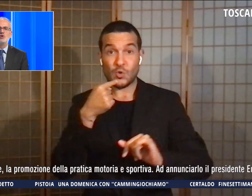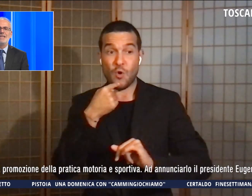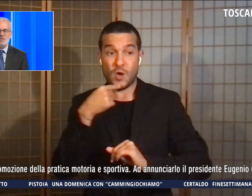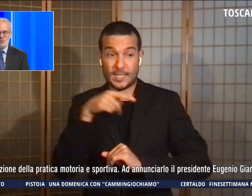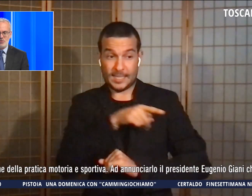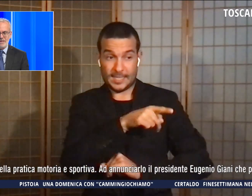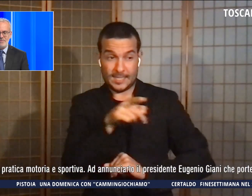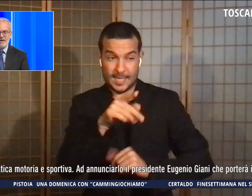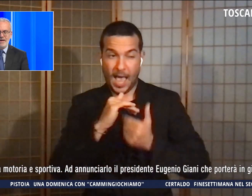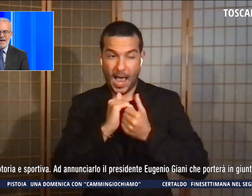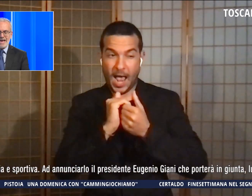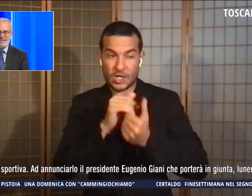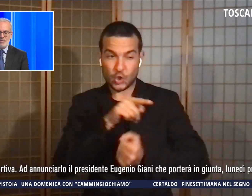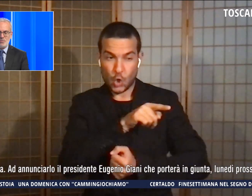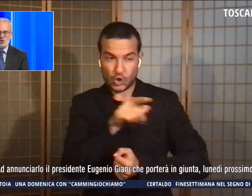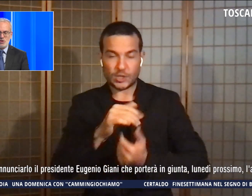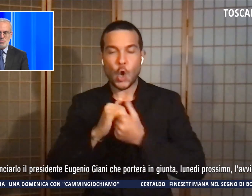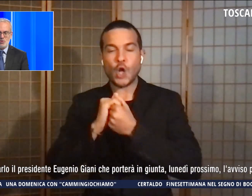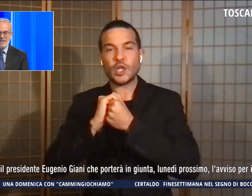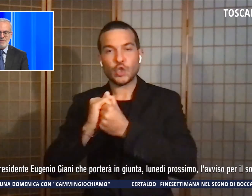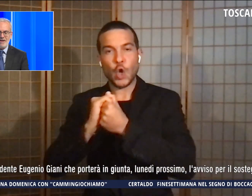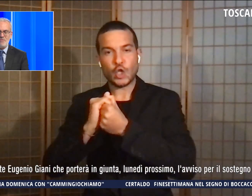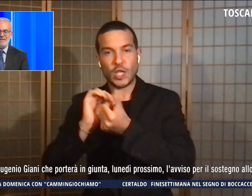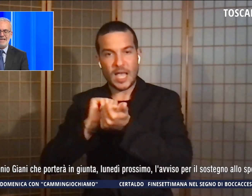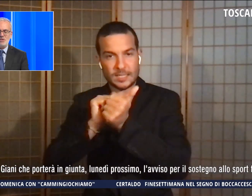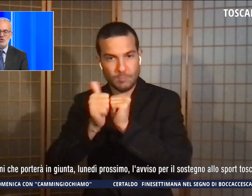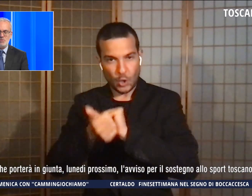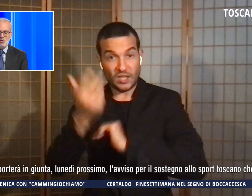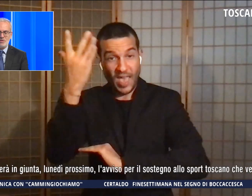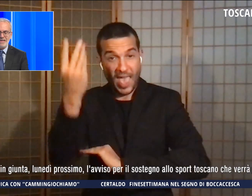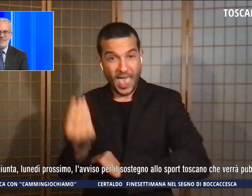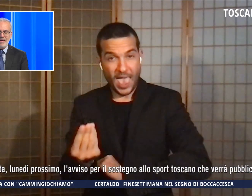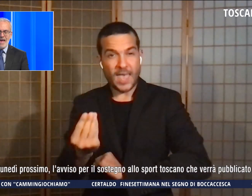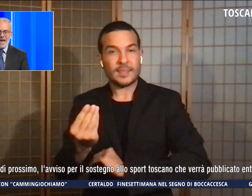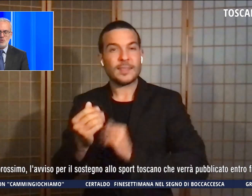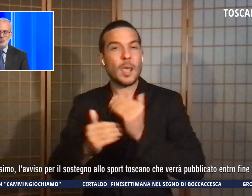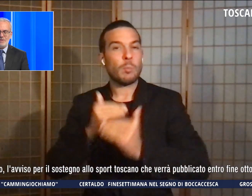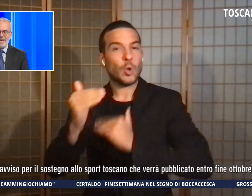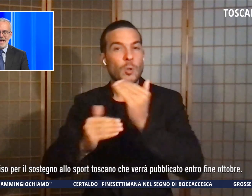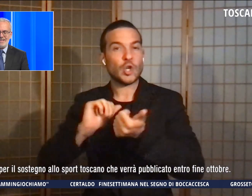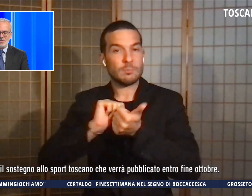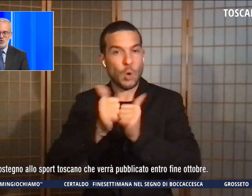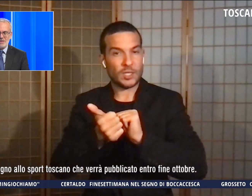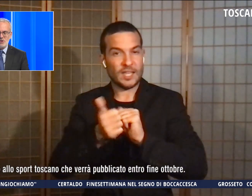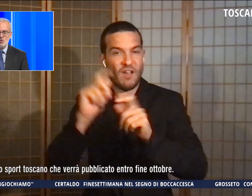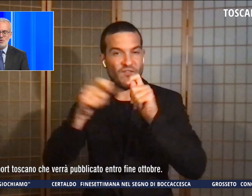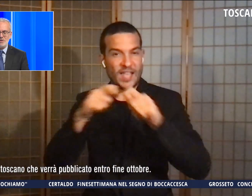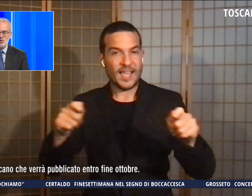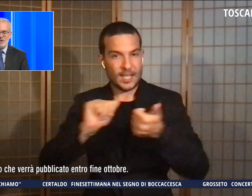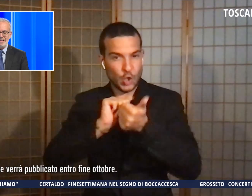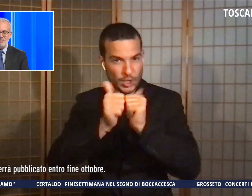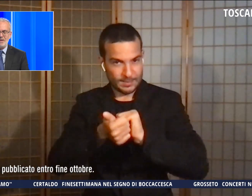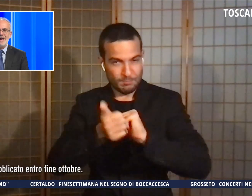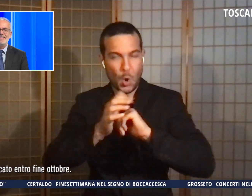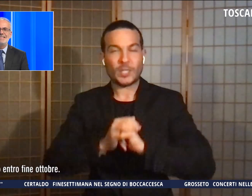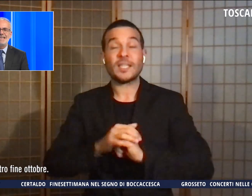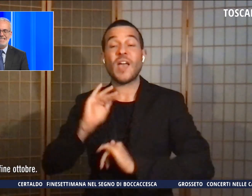e società sportive, enti di promozione sportiva, federazioni sportive e tutte le altre associazioni e